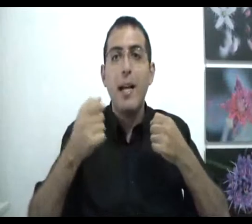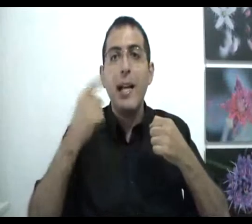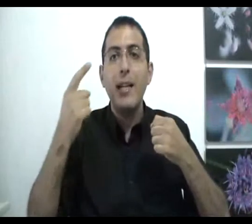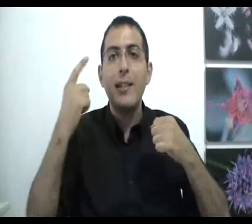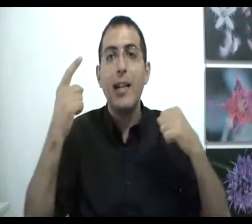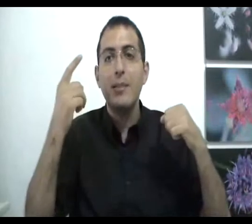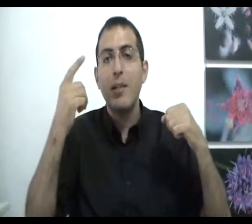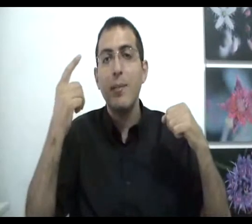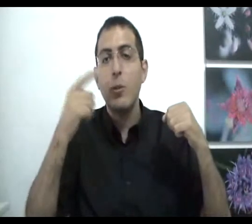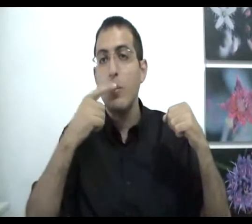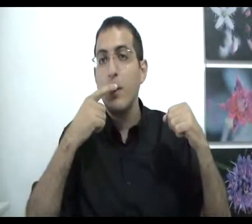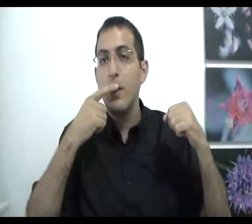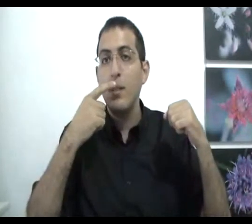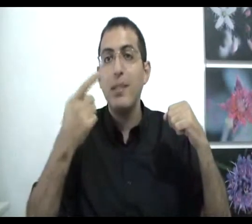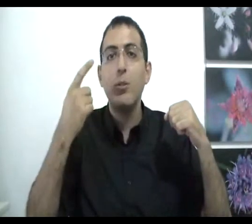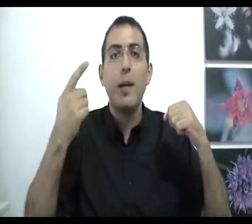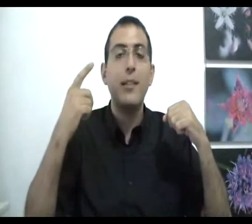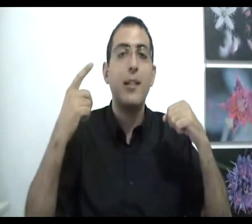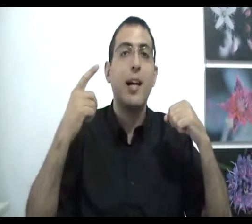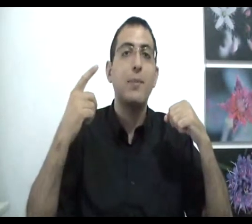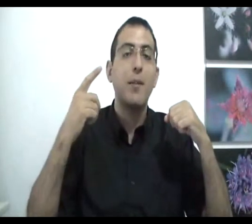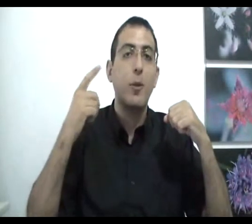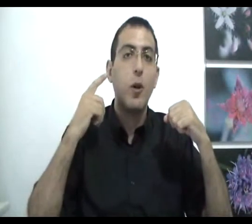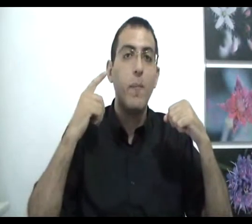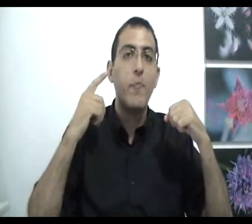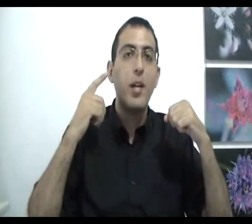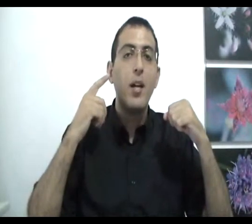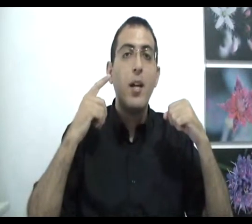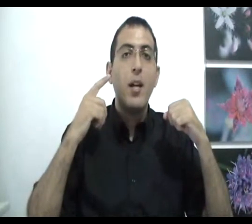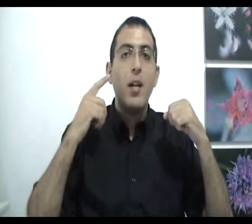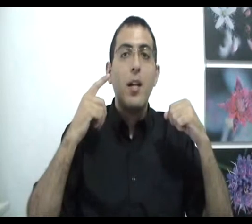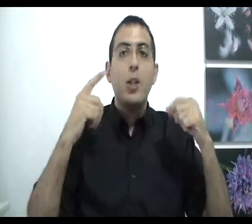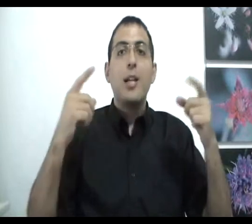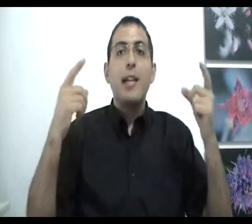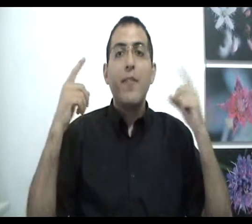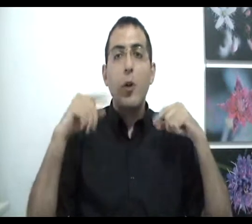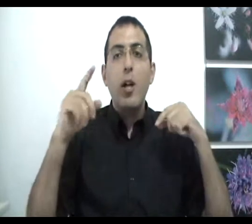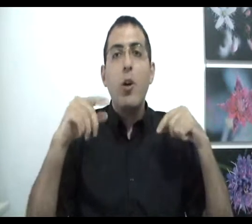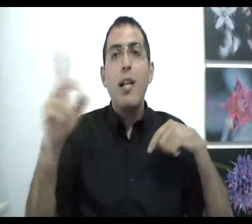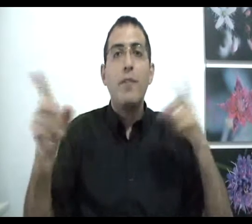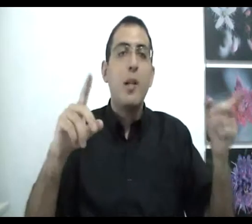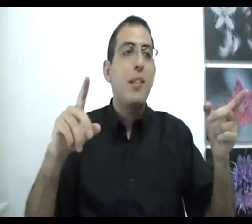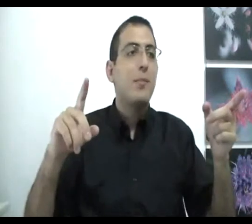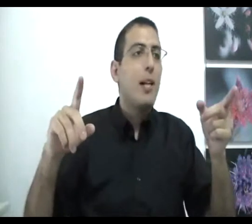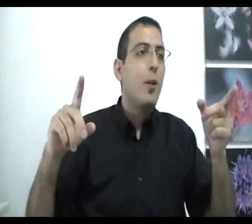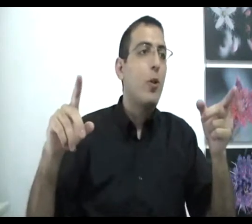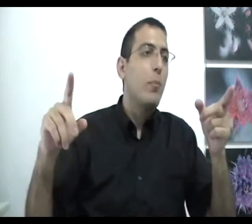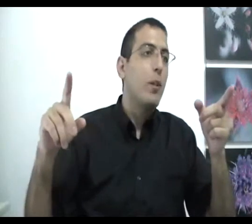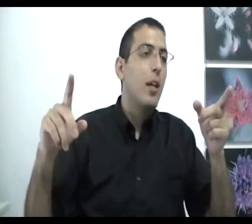אין הגדרת זמן למקום מה זאת אומרת אין הגדרת זמן למקום? שאתה אפילו לא יכול להבדיל בין זמן למקום כי